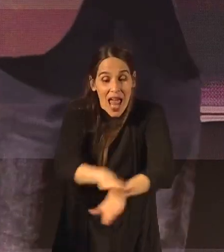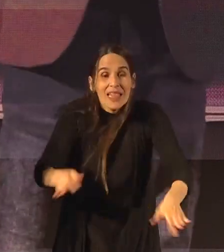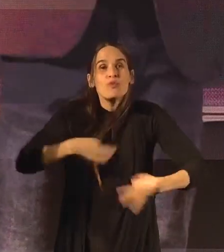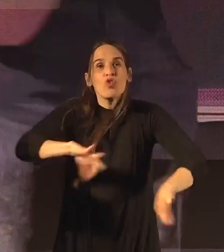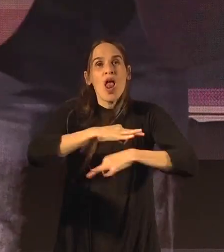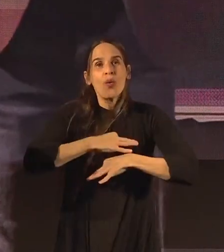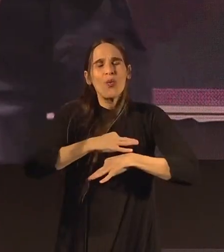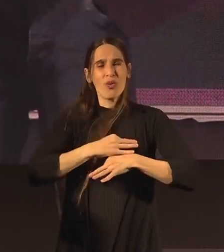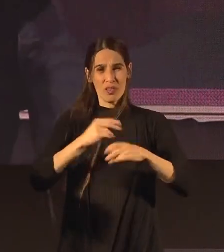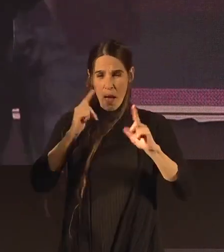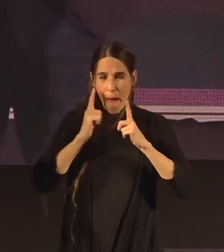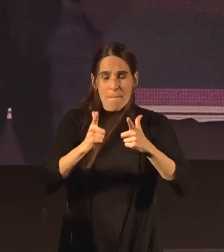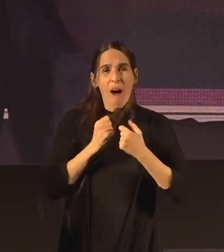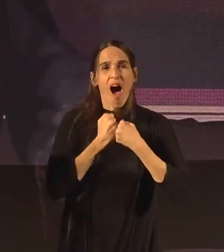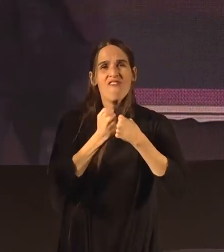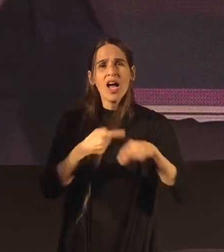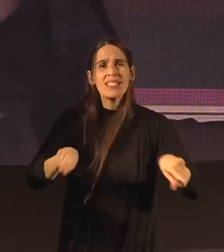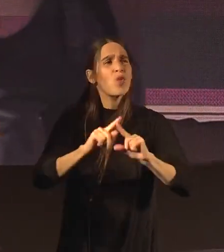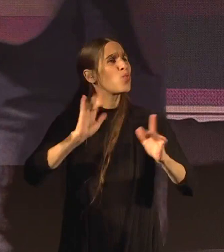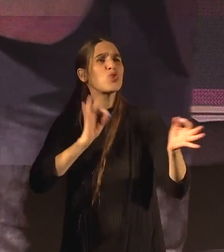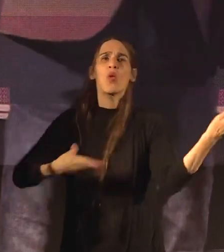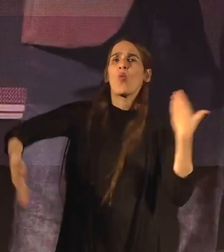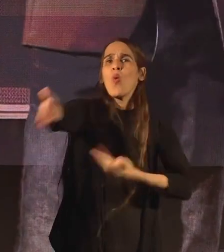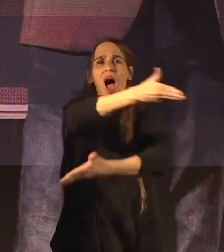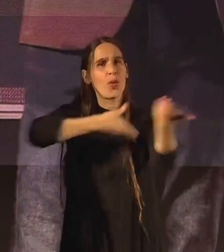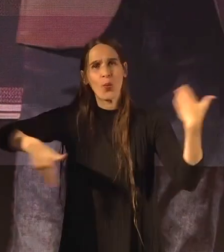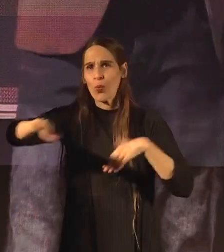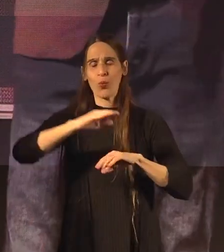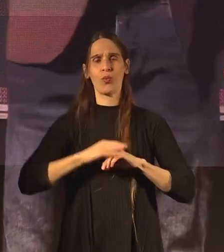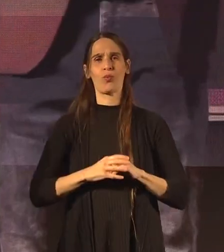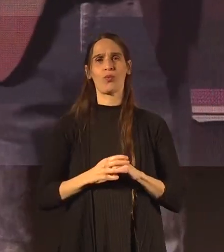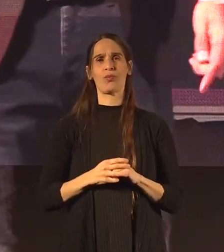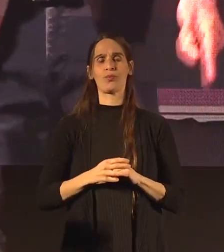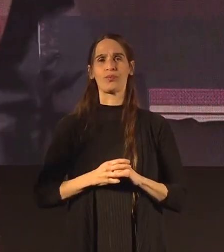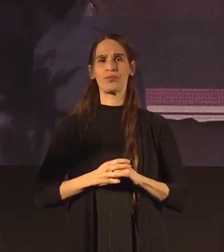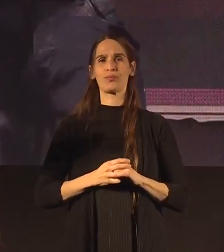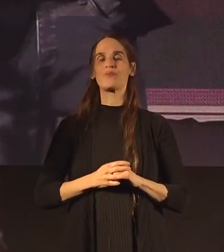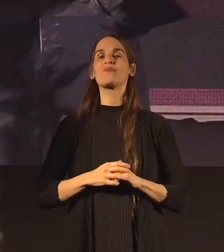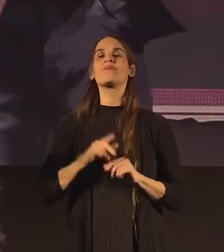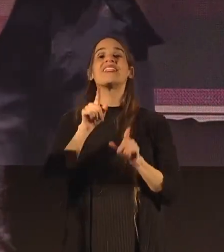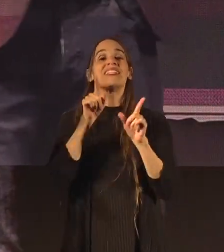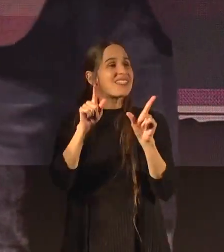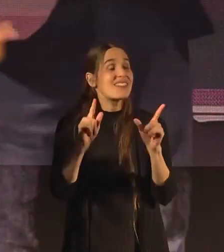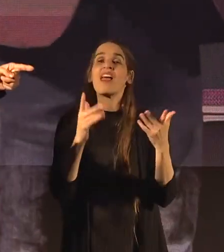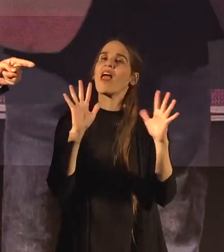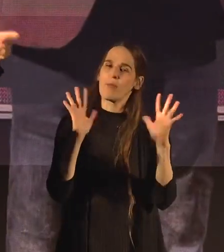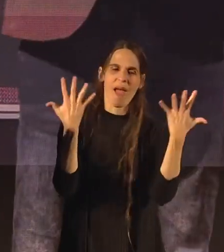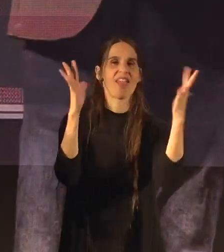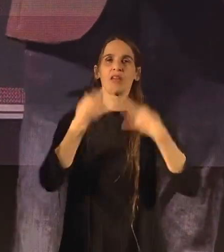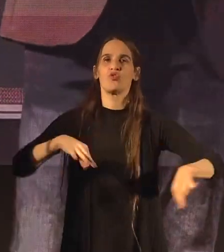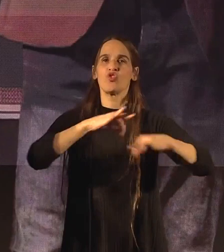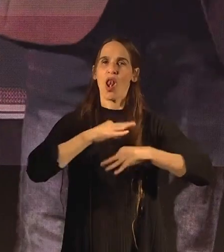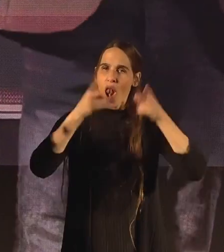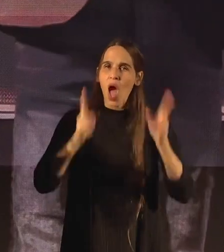המאבק הזה הוא של כולנו זה בידיים שלנו